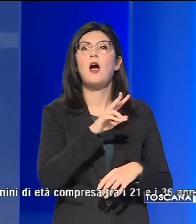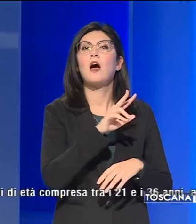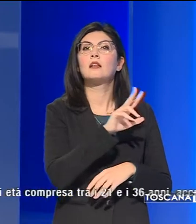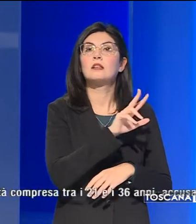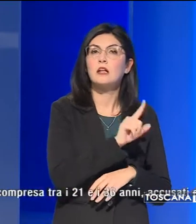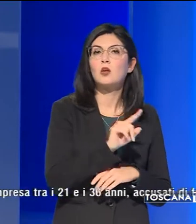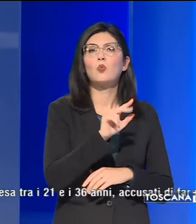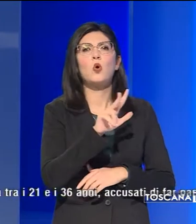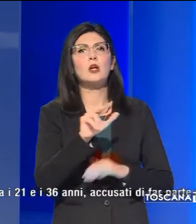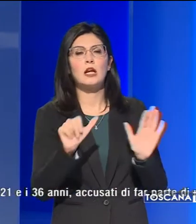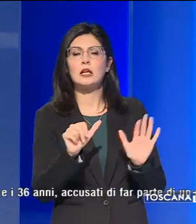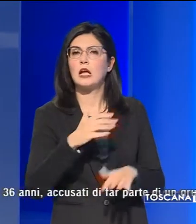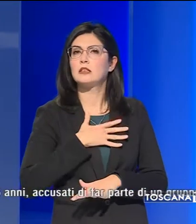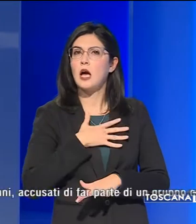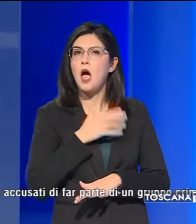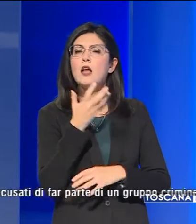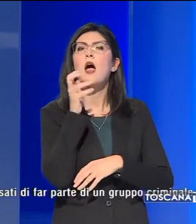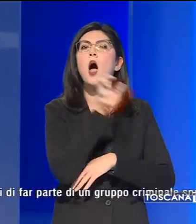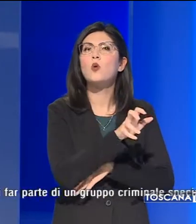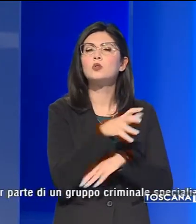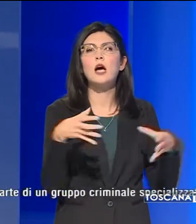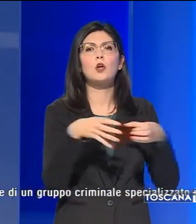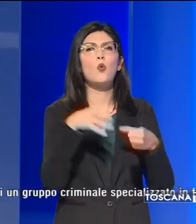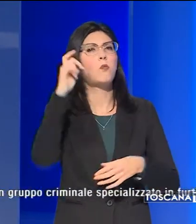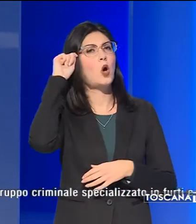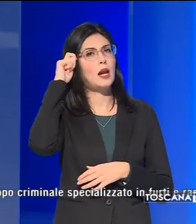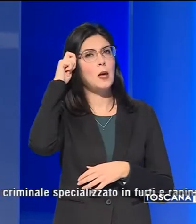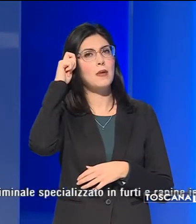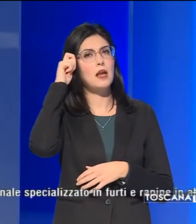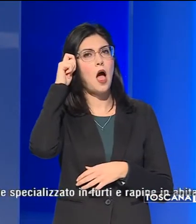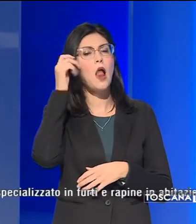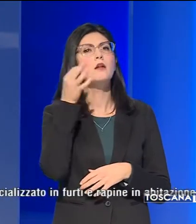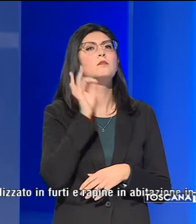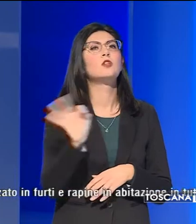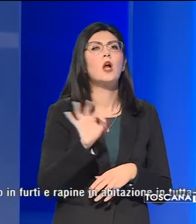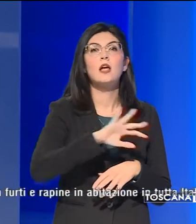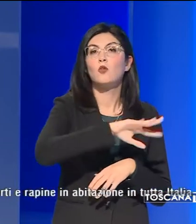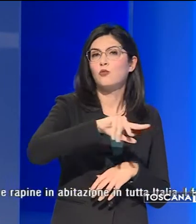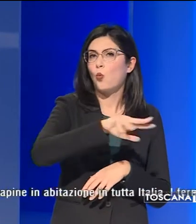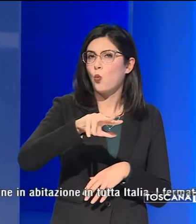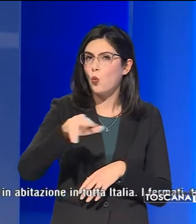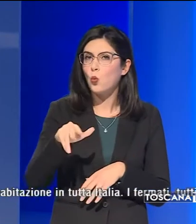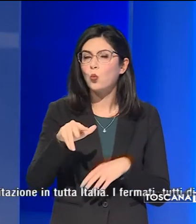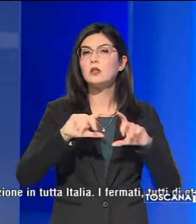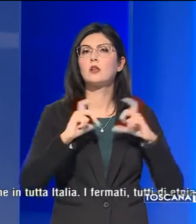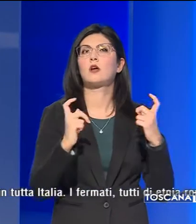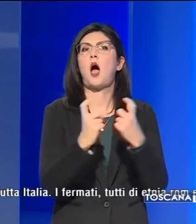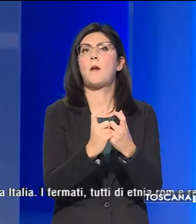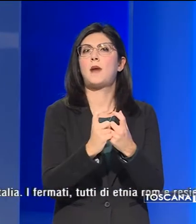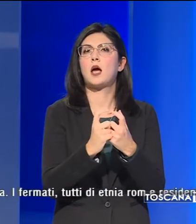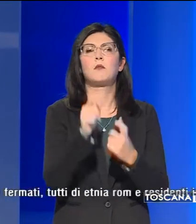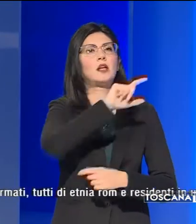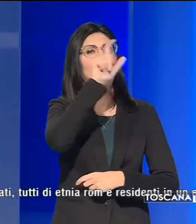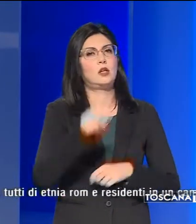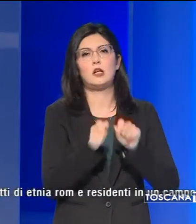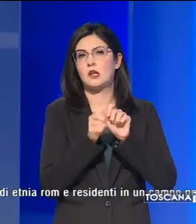accusati di far parte di un gruppo criminale specializzato in furti e rapine in appartamento in tutta